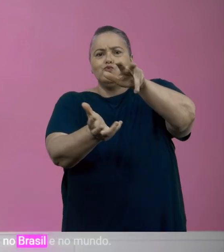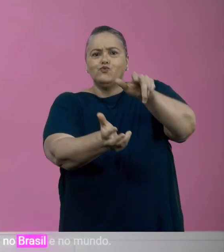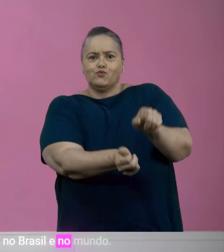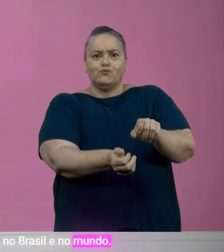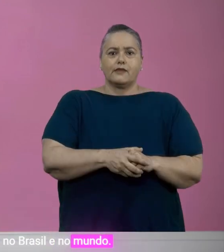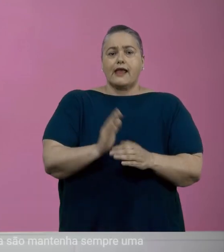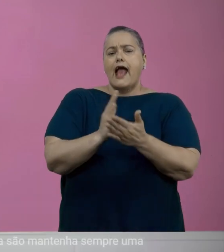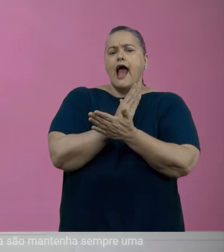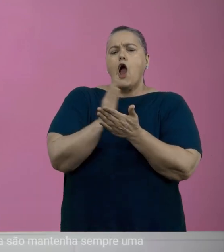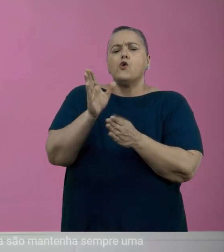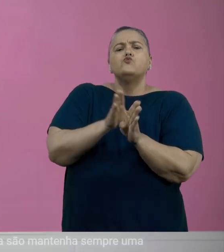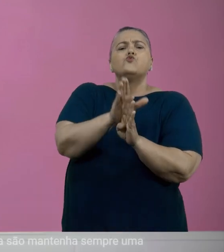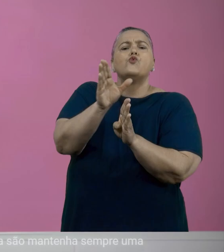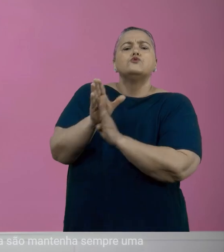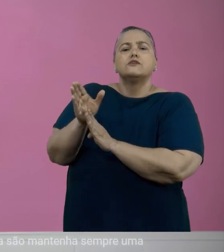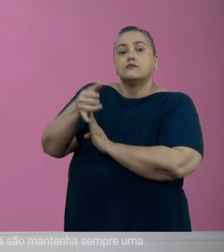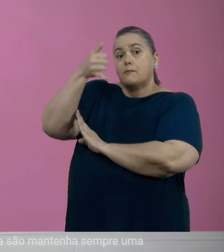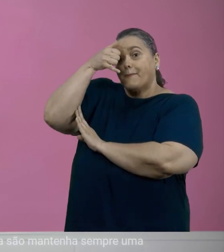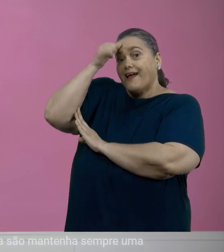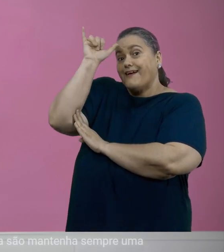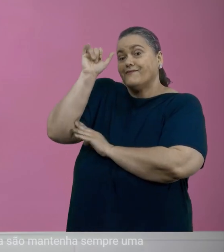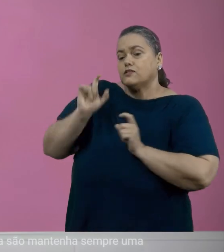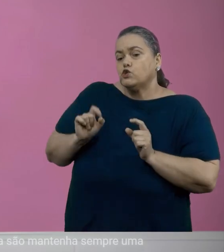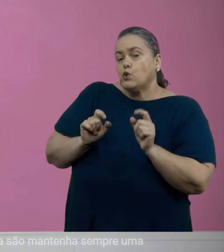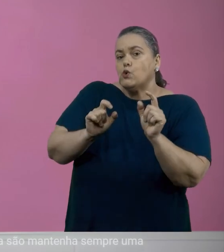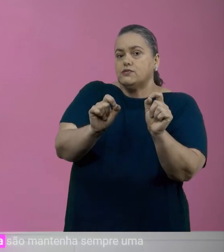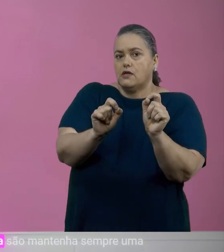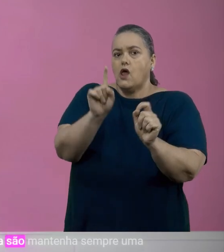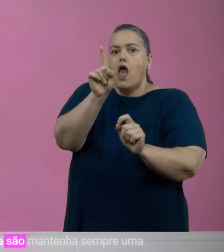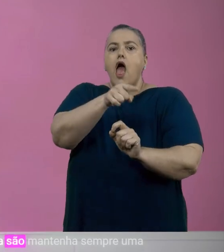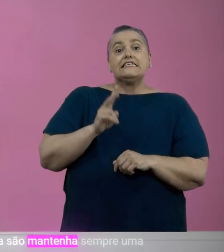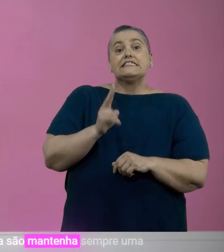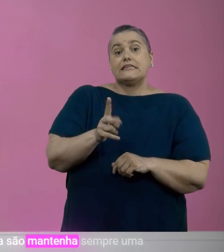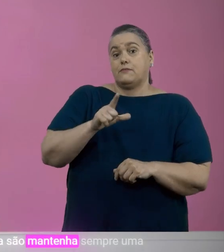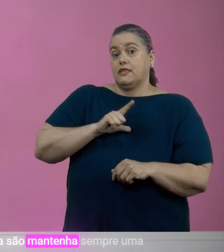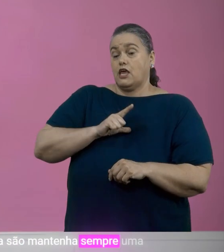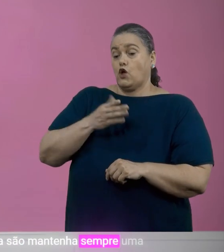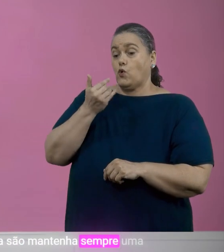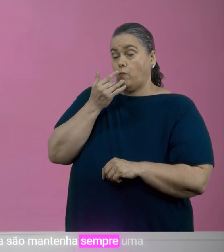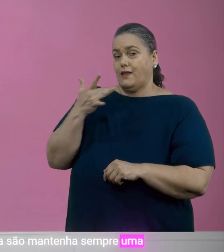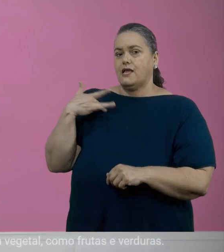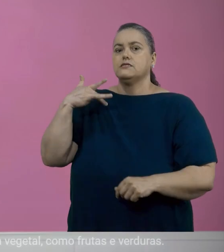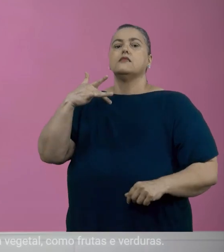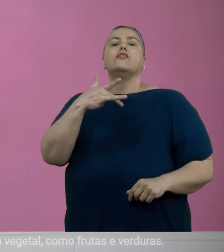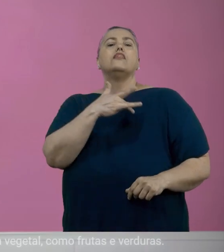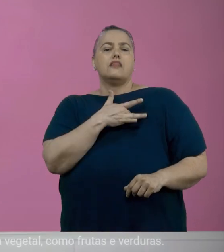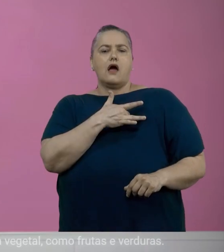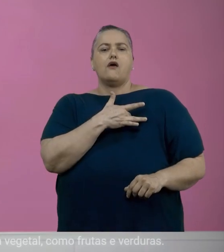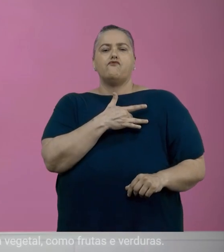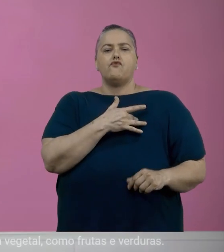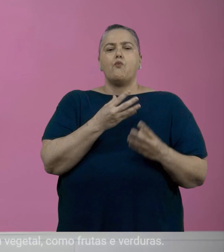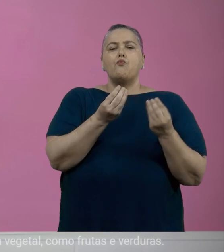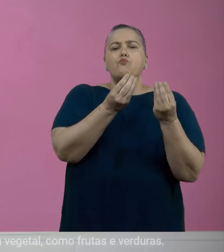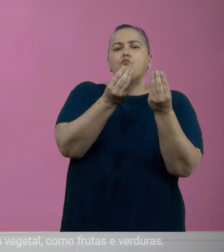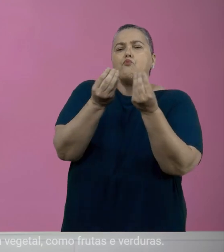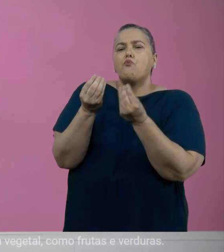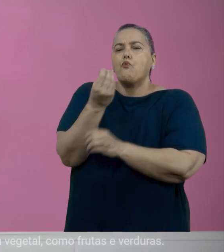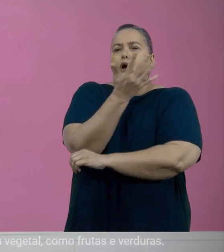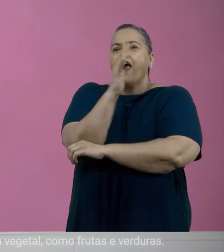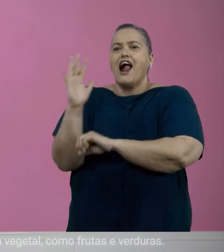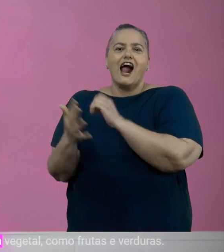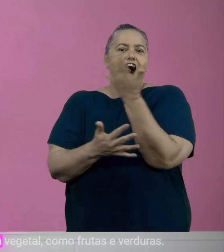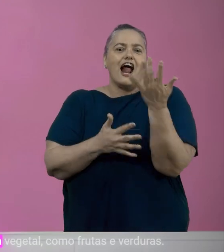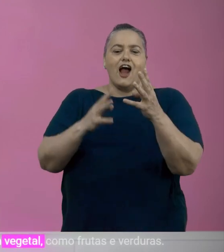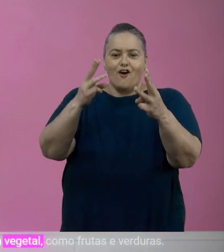Brasil e no mundo. Algumas dicas para prevenir o câncer de mama são Mantenha sempre uma alimentação saudável, rica em